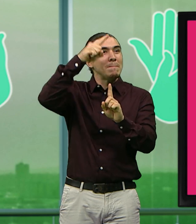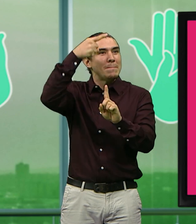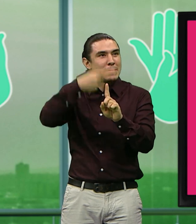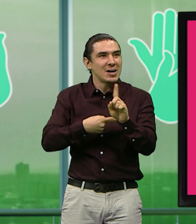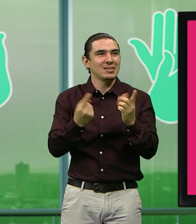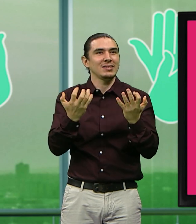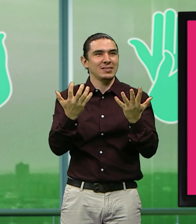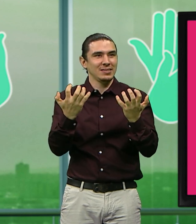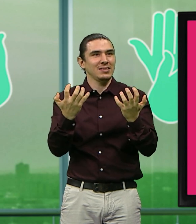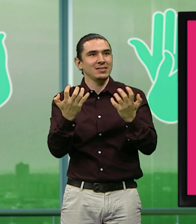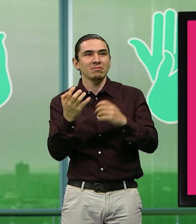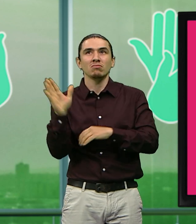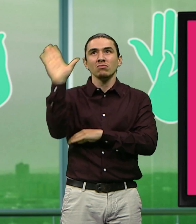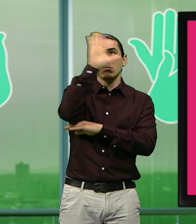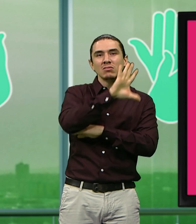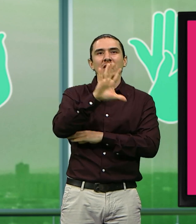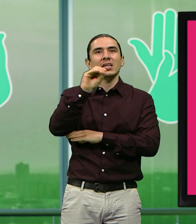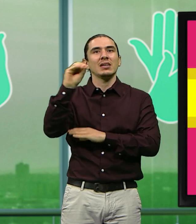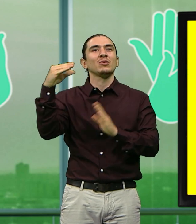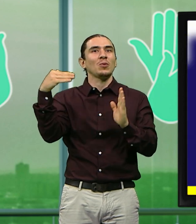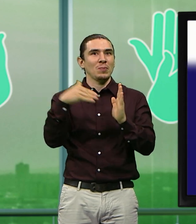500 mil personas en Colombia.